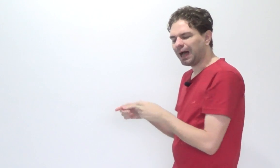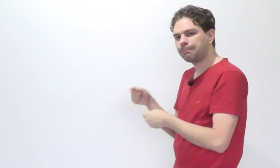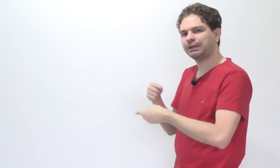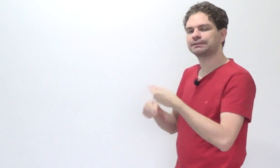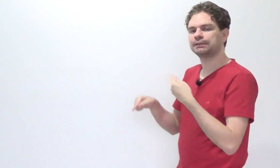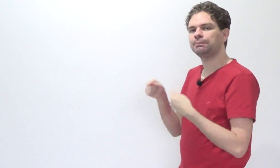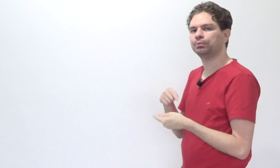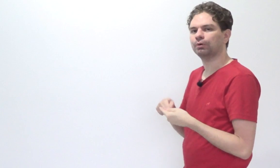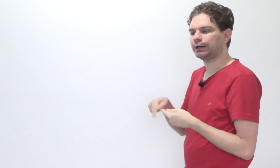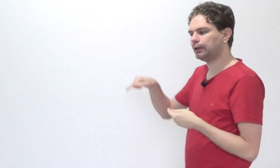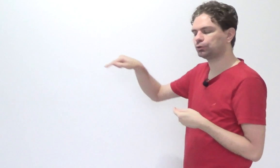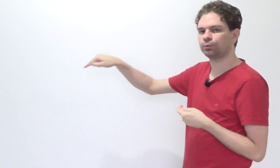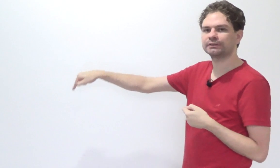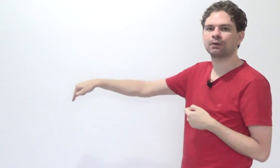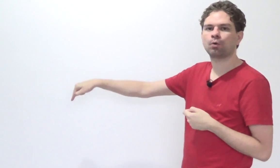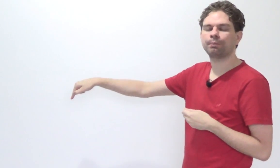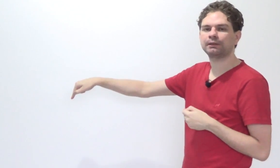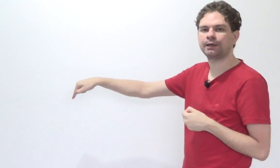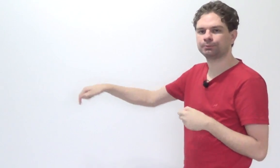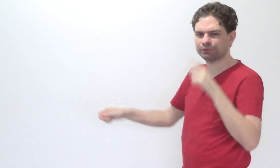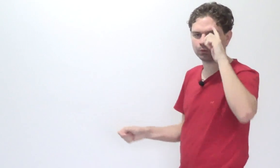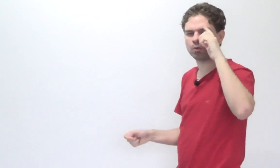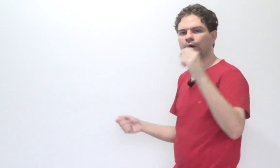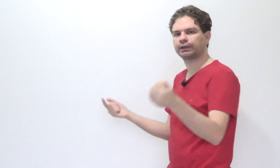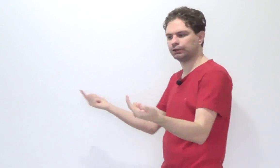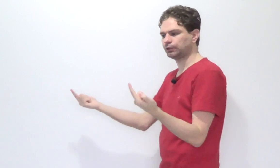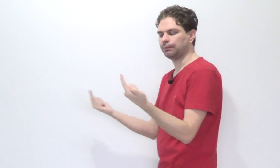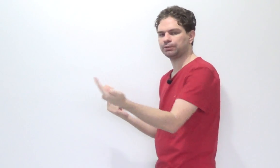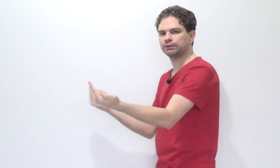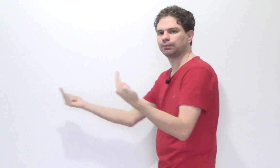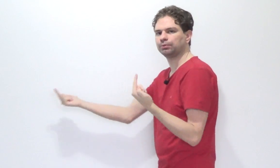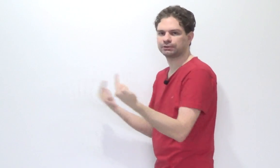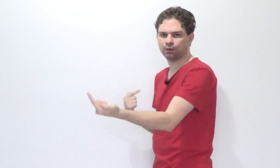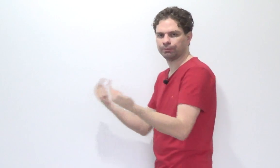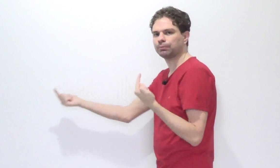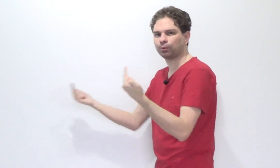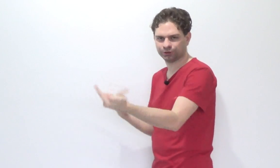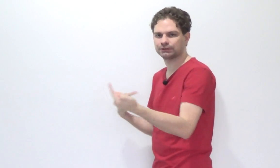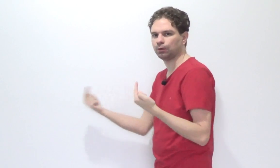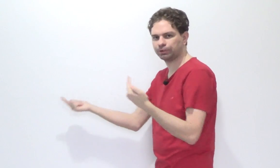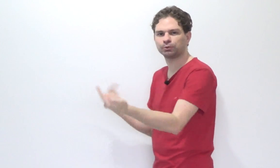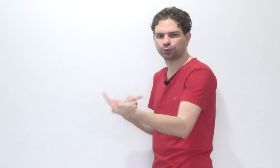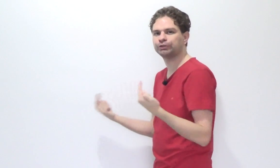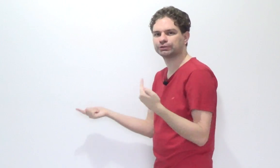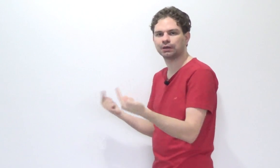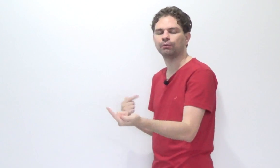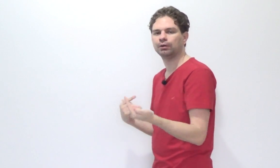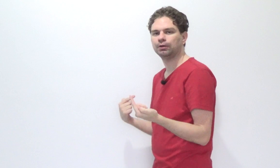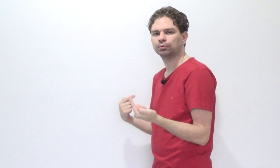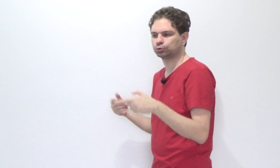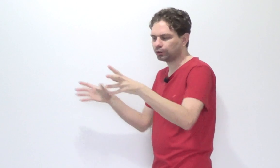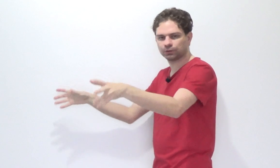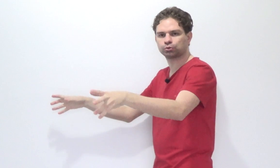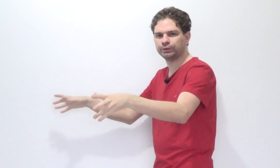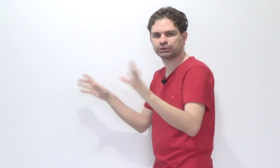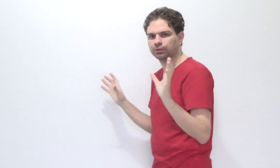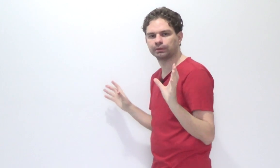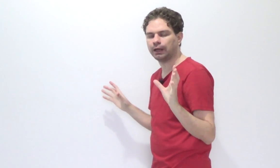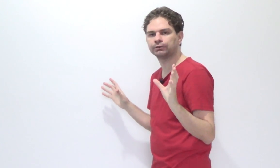A princípio, aquele juiz é incompetente, mas você concorda que eles têm a mesma atribuição, a mesma condição, a mesma jurisdição? Os dois são os juízes criminais?